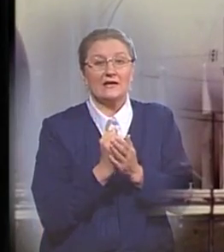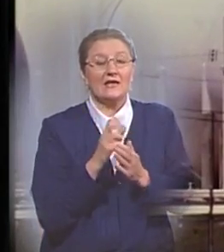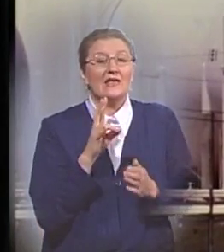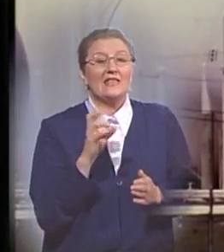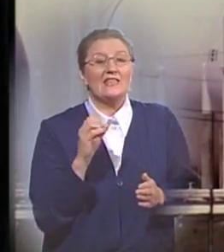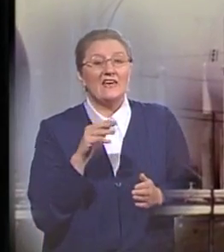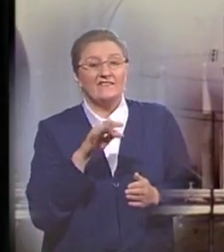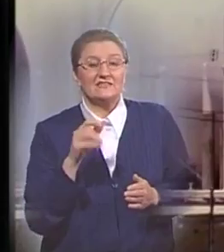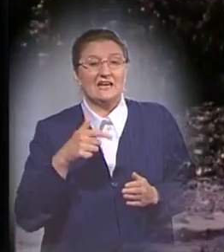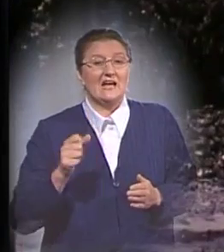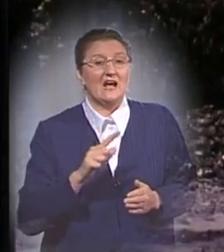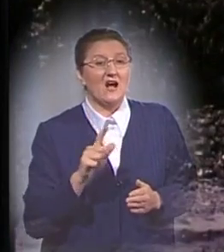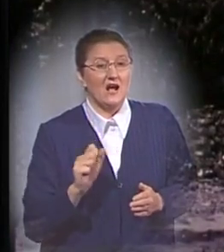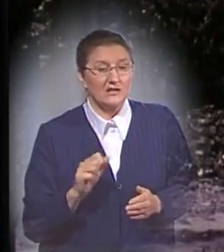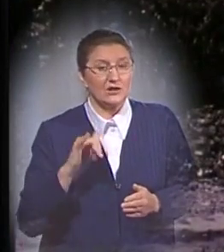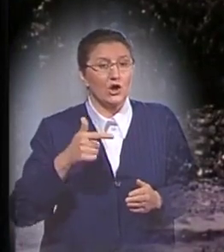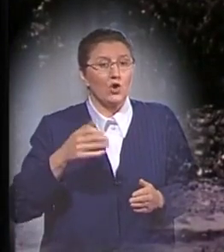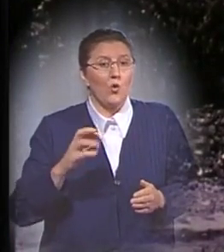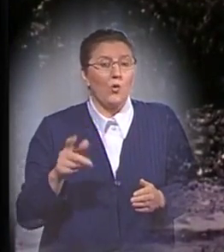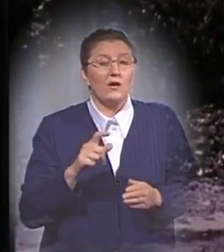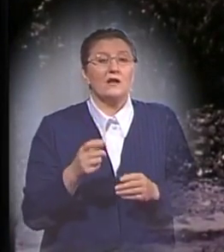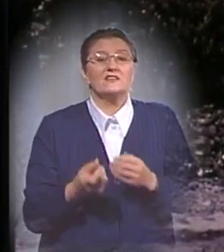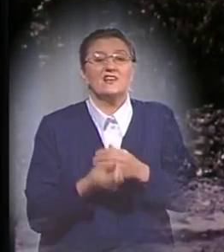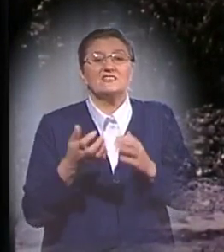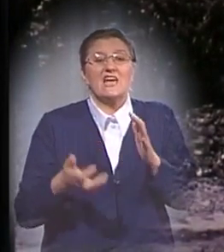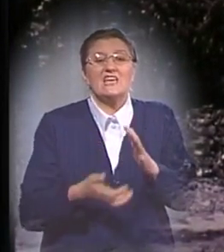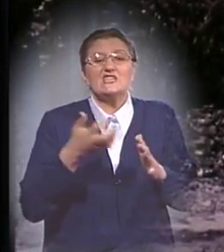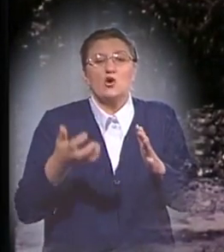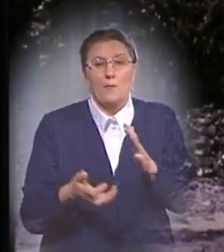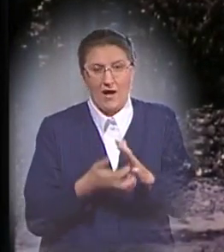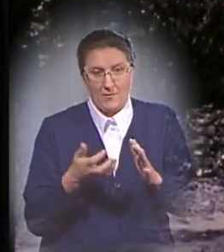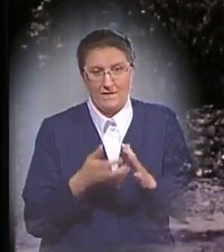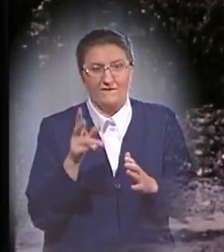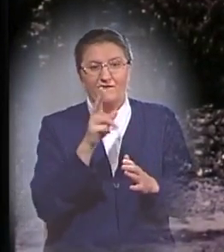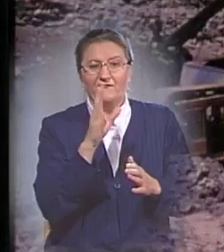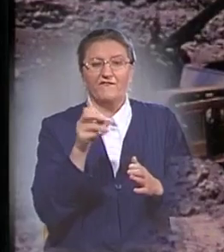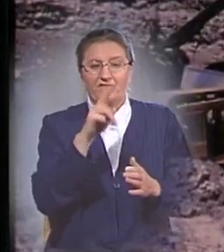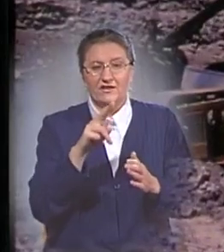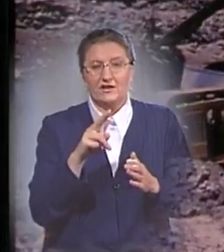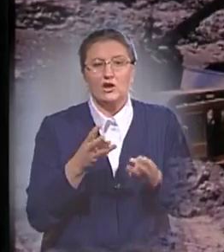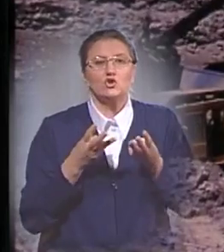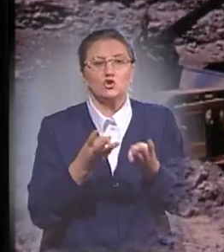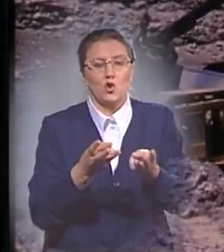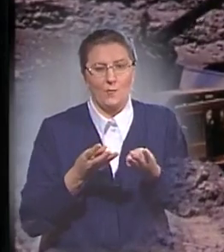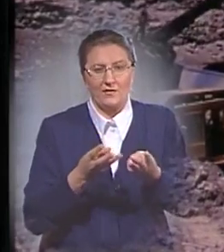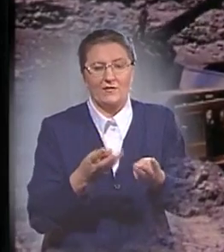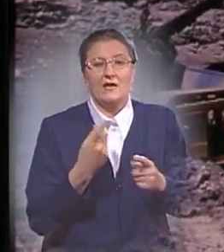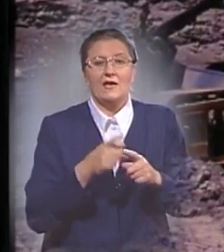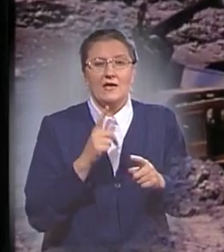газа и угля называются ископаемыми видами топлива. Есть свидетельства, что это обугленные